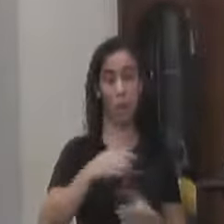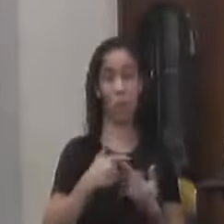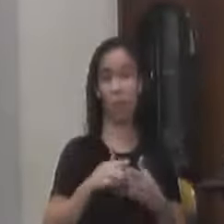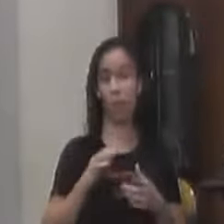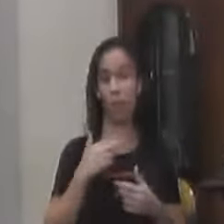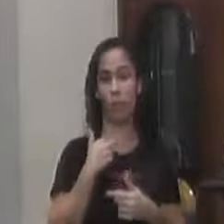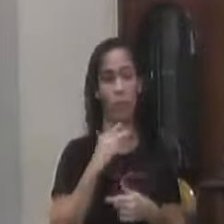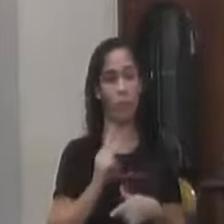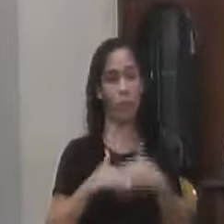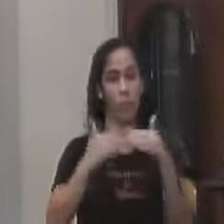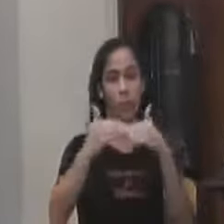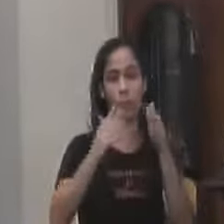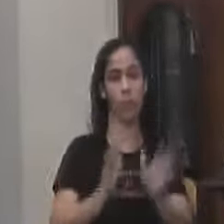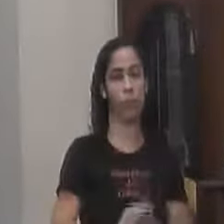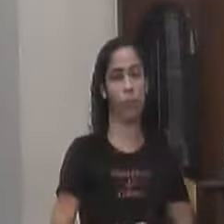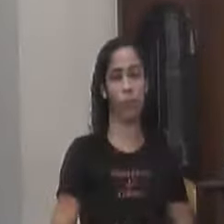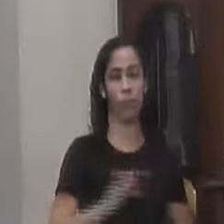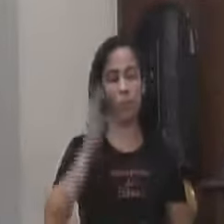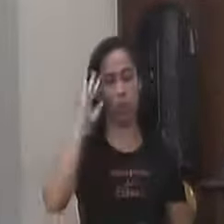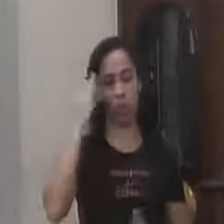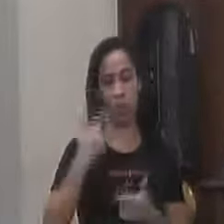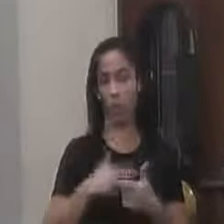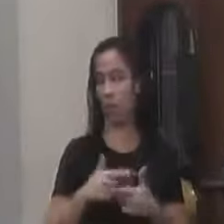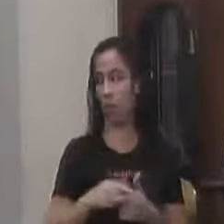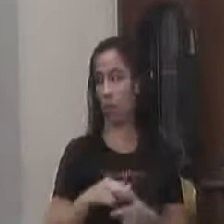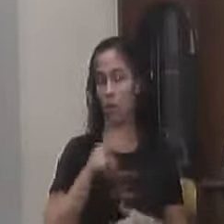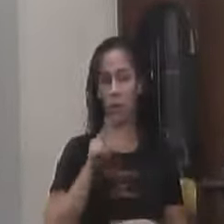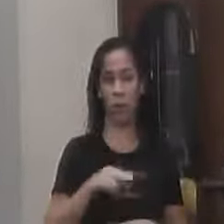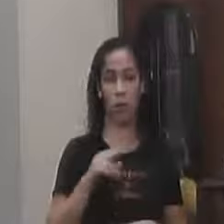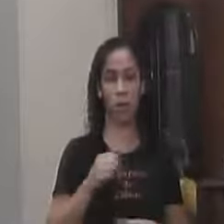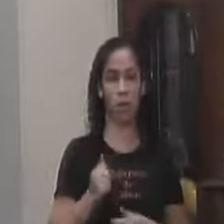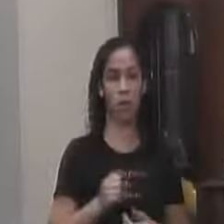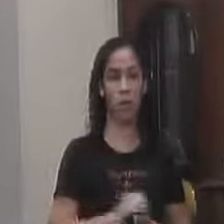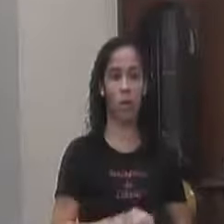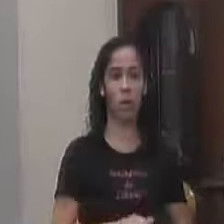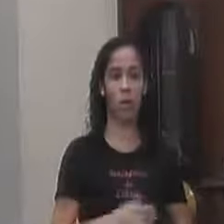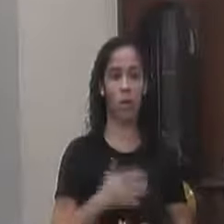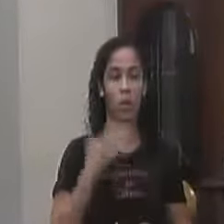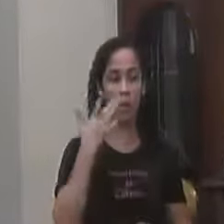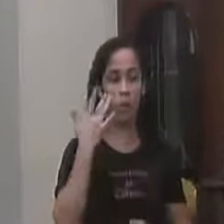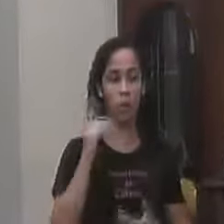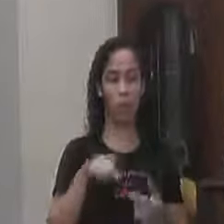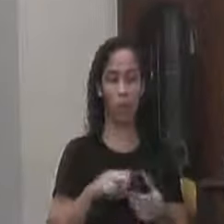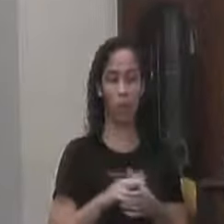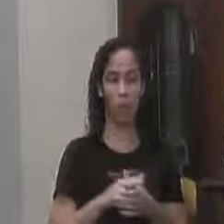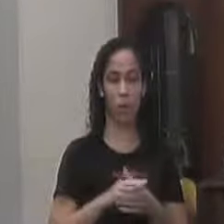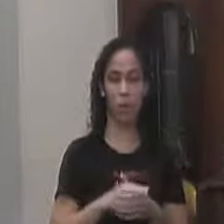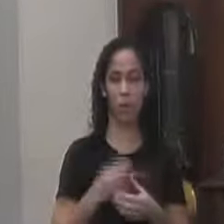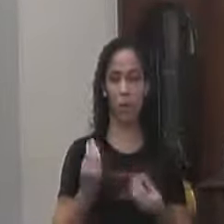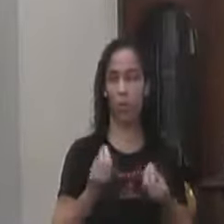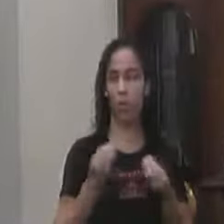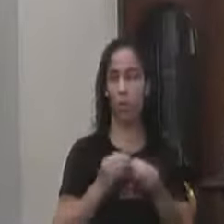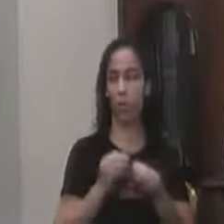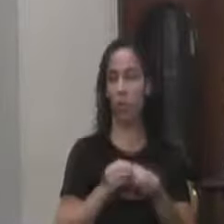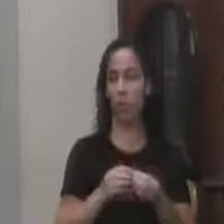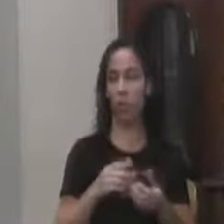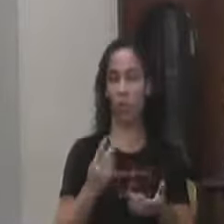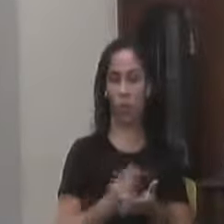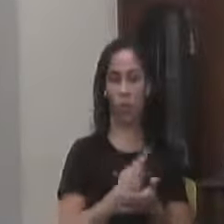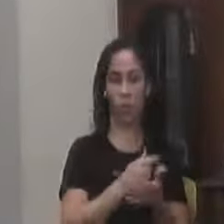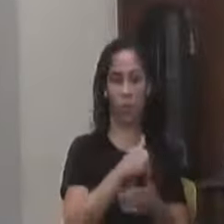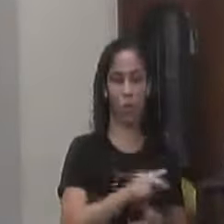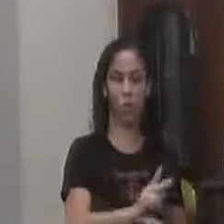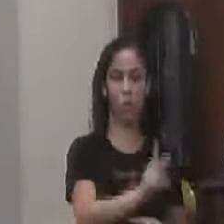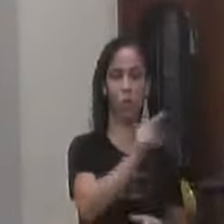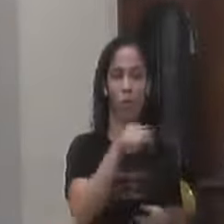resolver De uma vez Por todas Isso Isso nunca foi crônico Em Valença Isso não tem motivo De ocorrer Dentro do